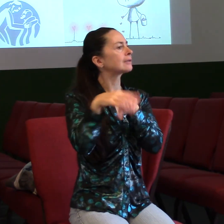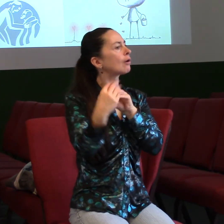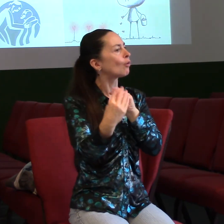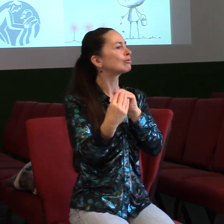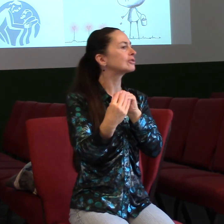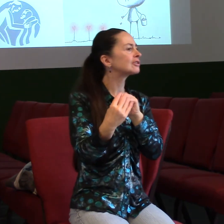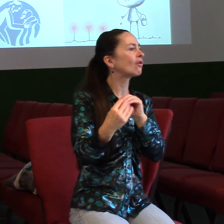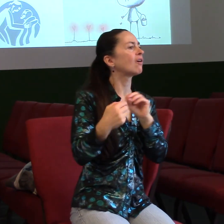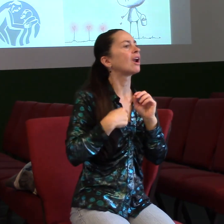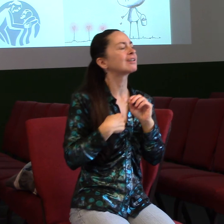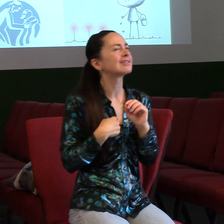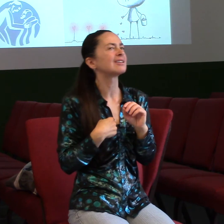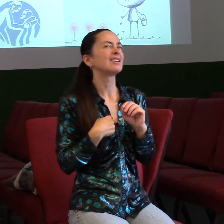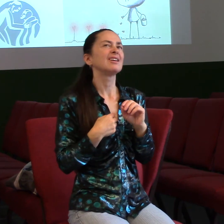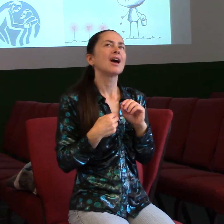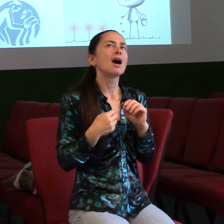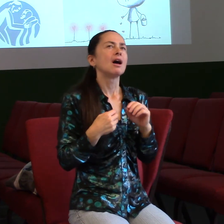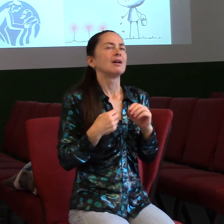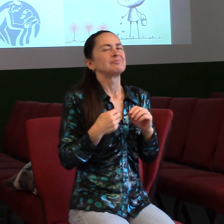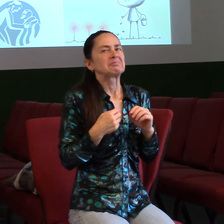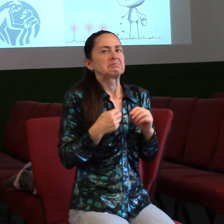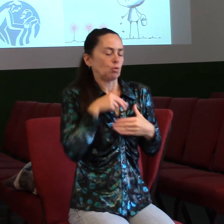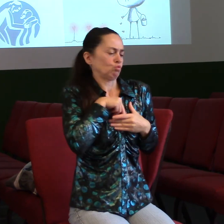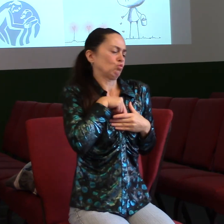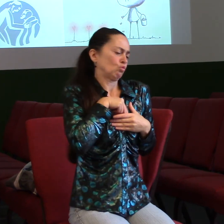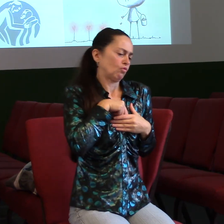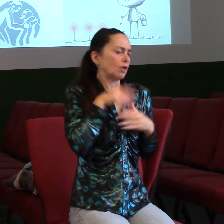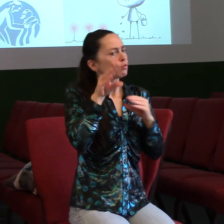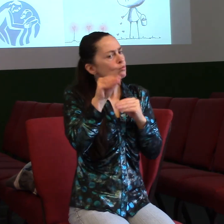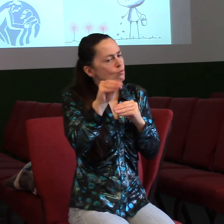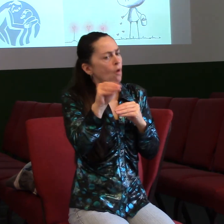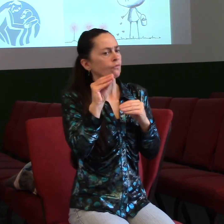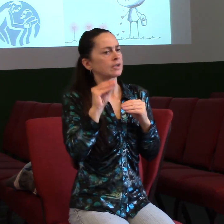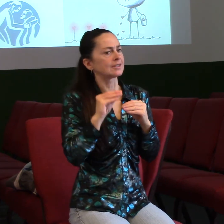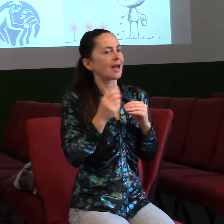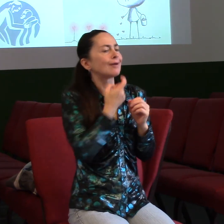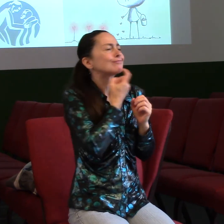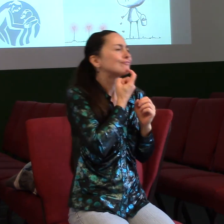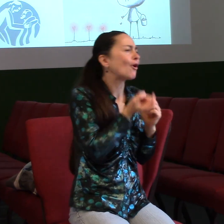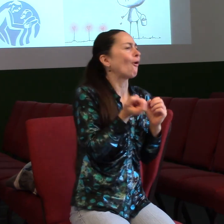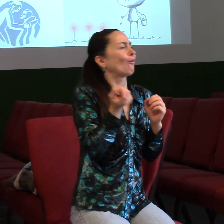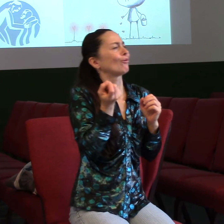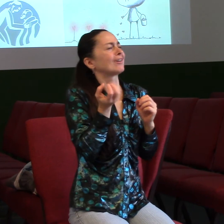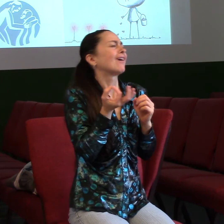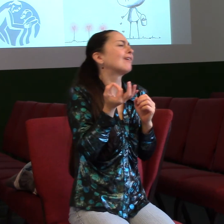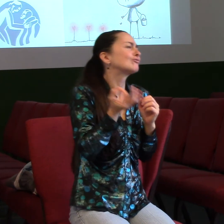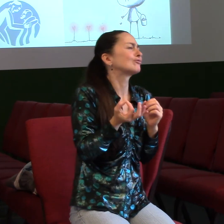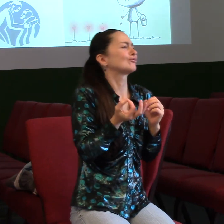zmatený, ve kterých si nejsem jistý. A o věcech, které bych si hrozně moc přál, ale vůbec netuším, jak bych je mohl uchopit, jak bych do ní mohl